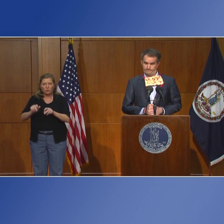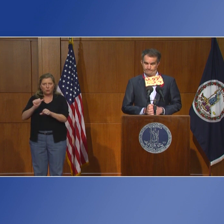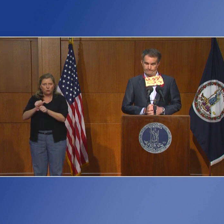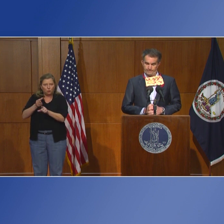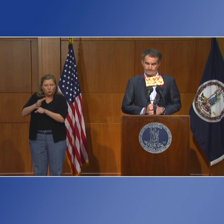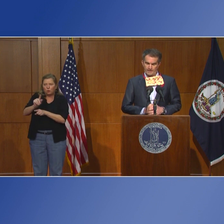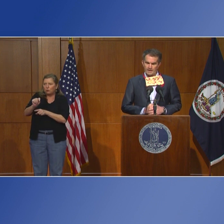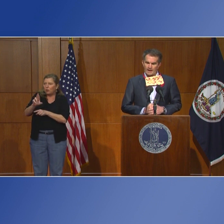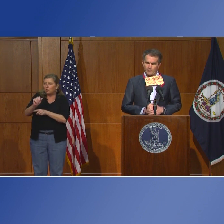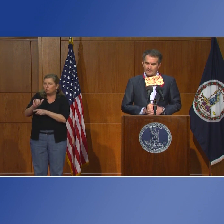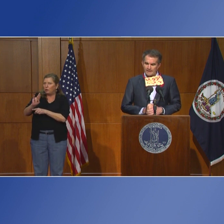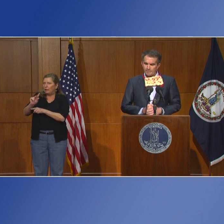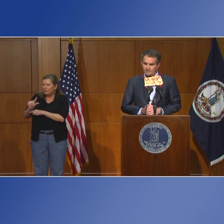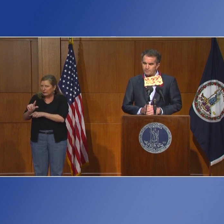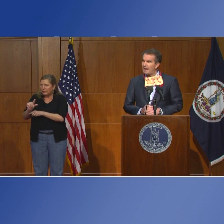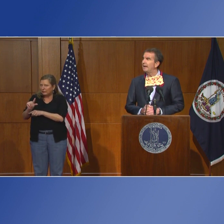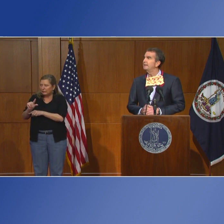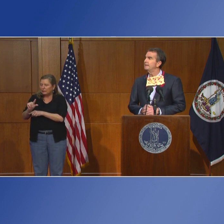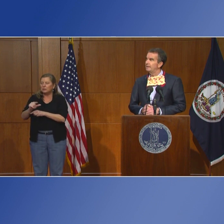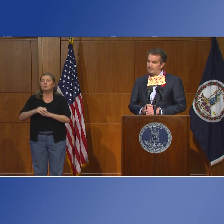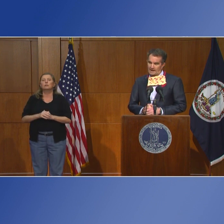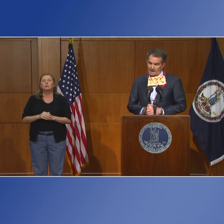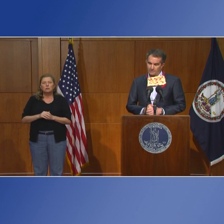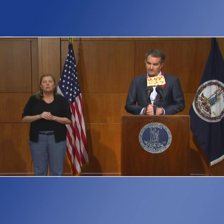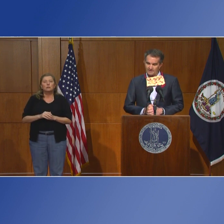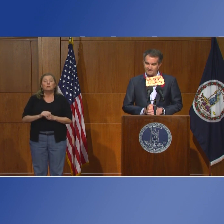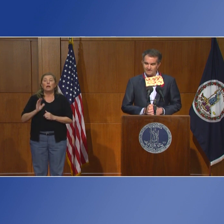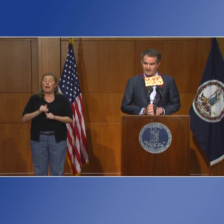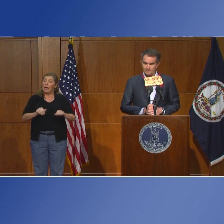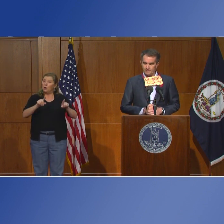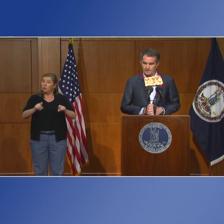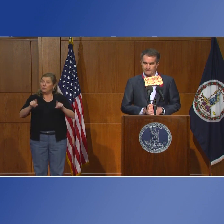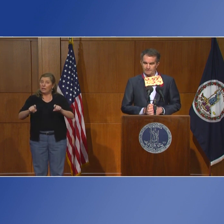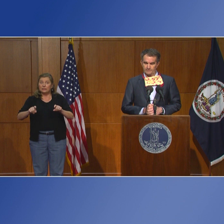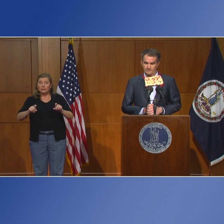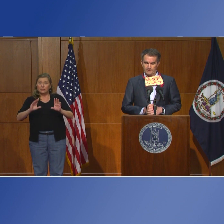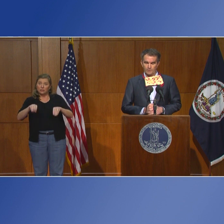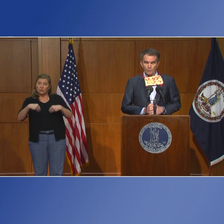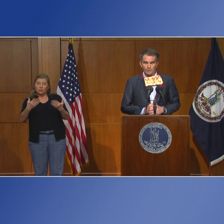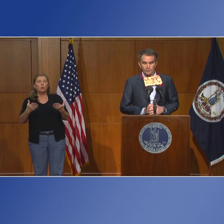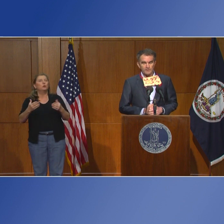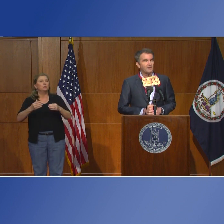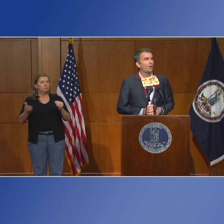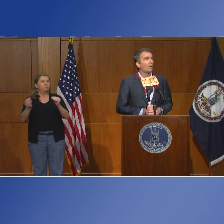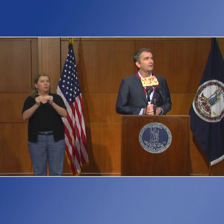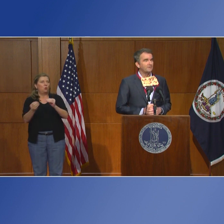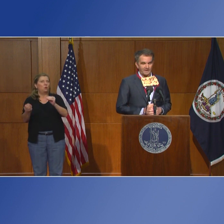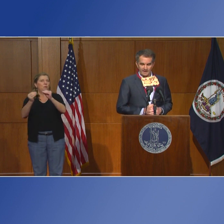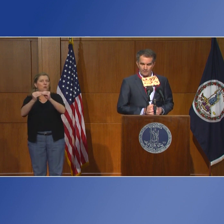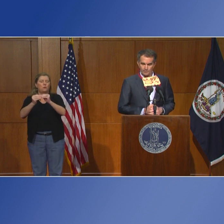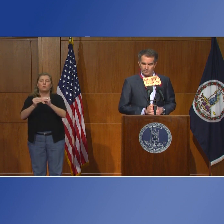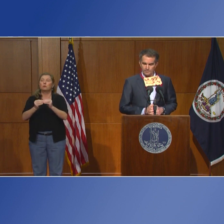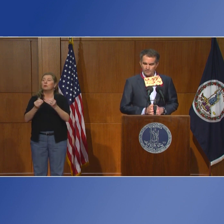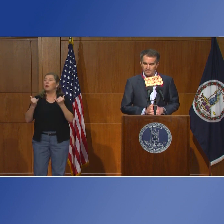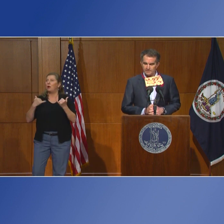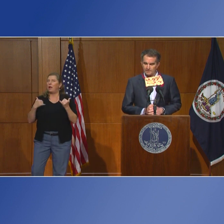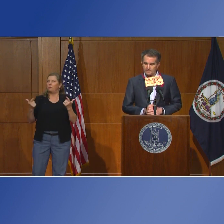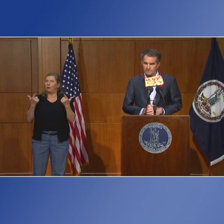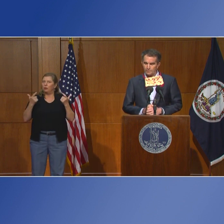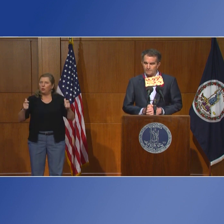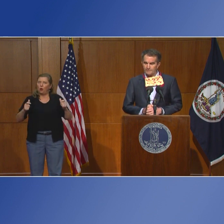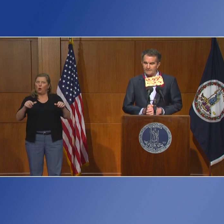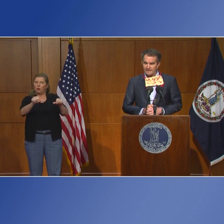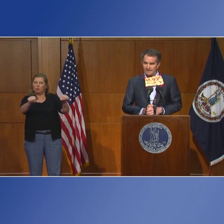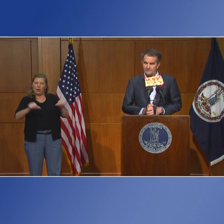que trabaje en este rastreamiento del virus y seguimos probando nuestra capacidad de la prueba.